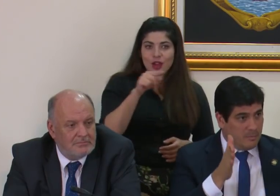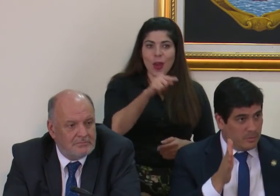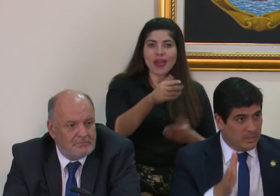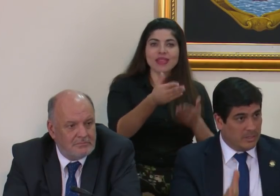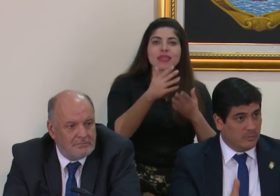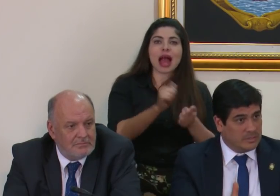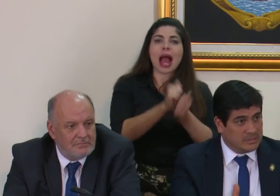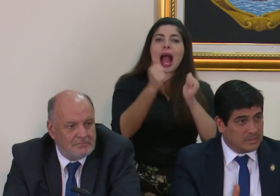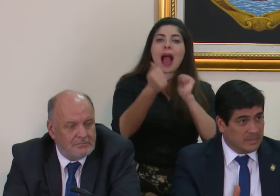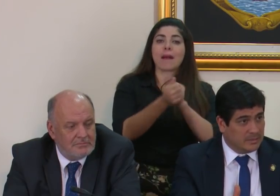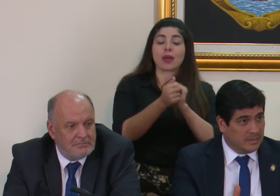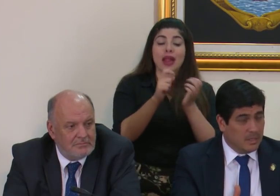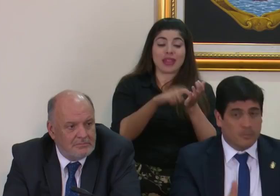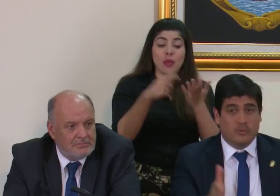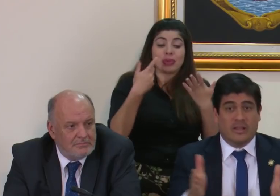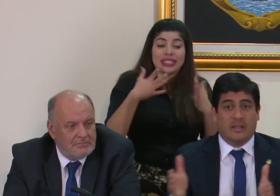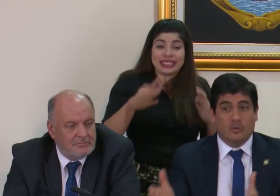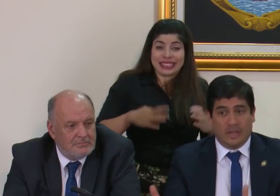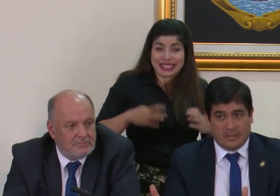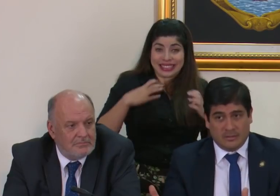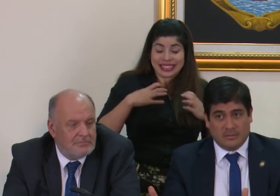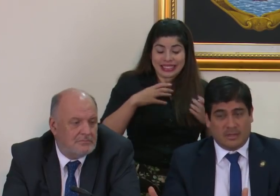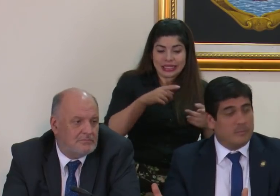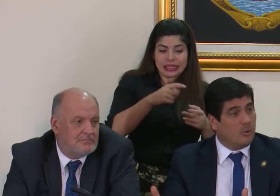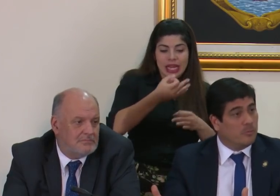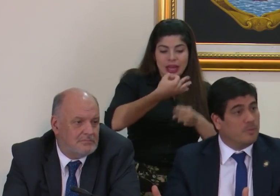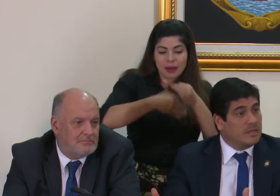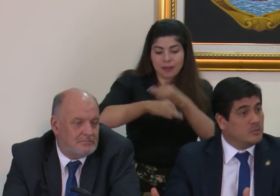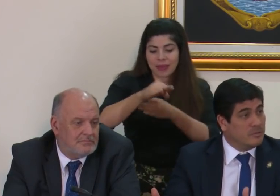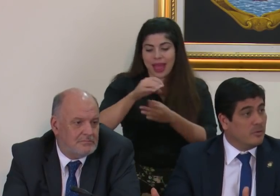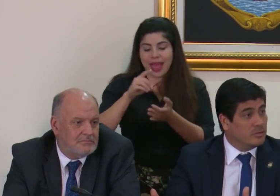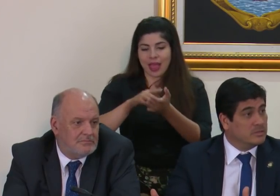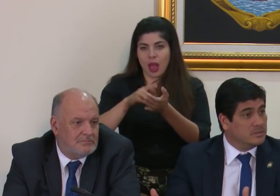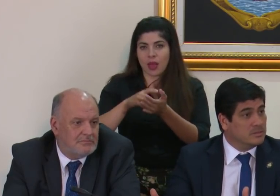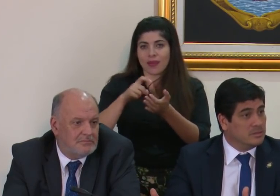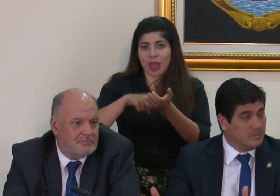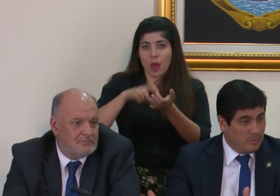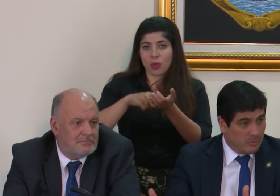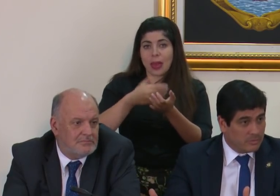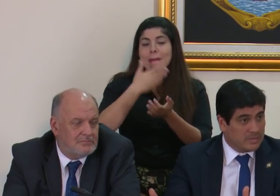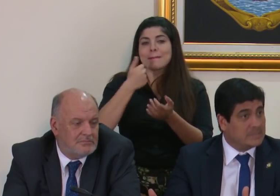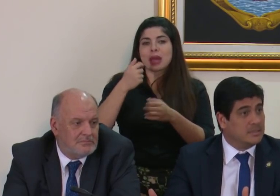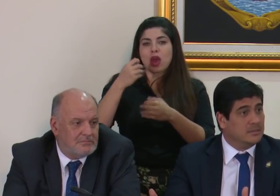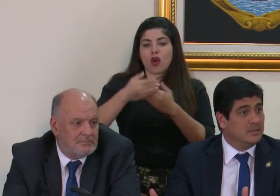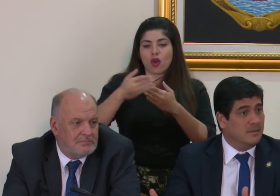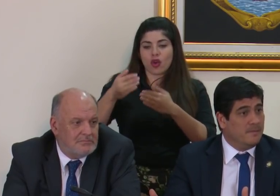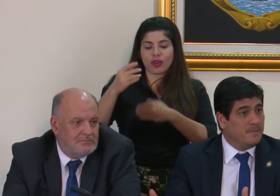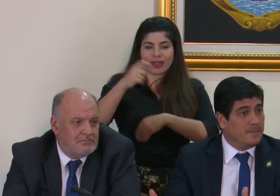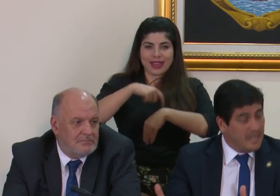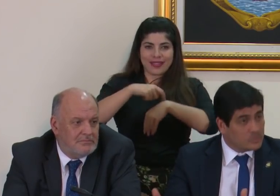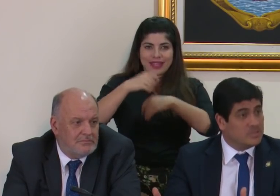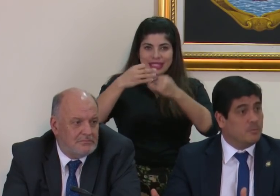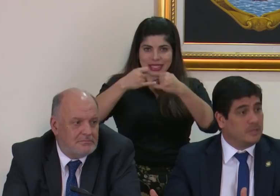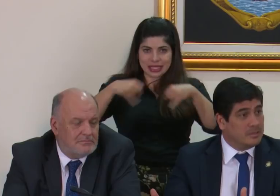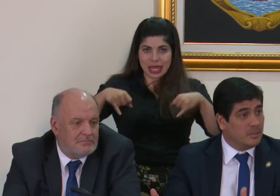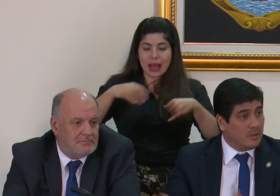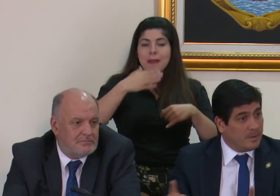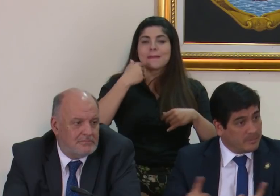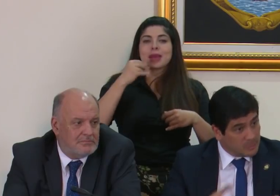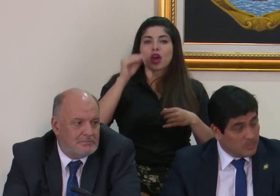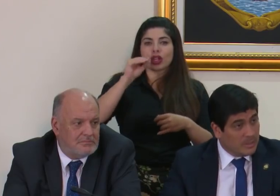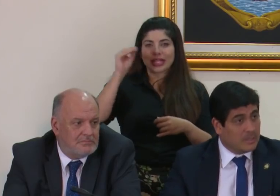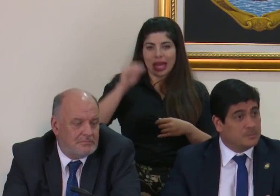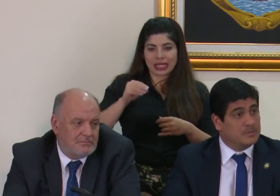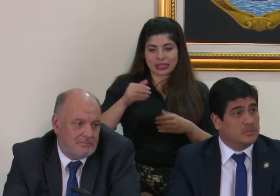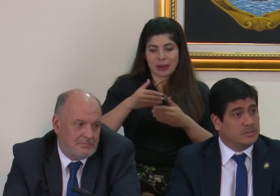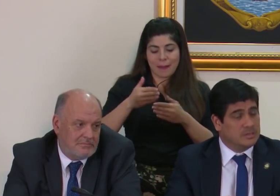un cambio de la deuda existente por una deuda a mejor plazo y mejor tasa y eso es importante ahora